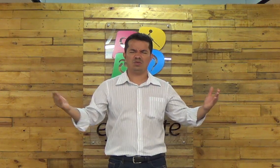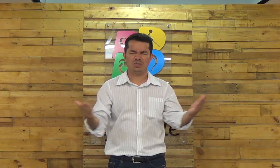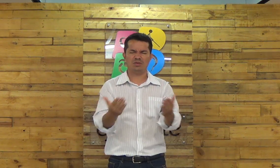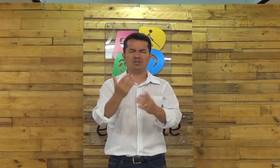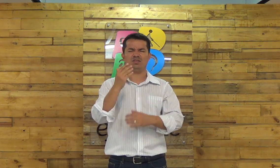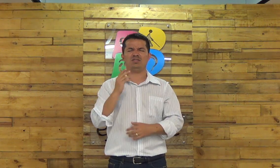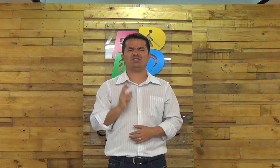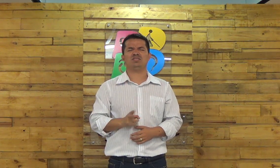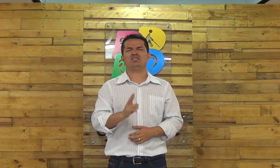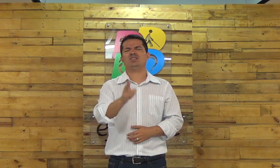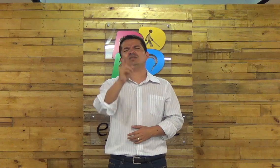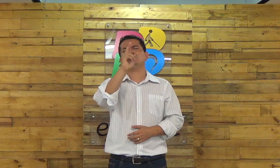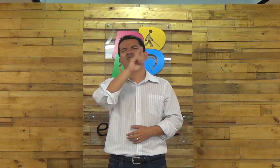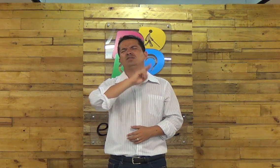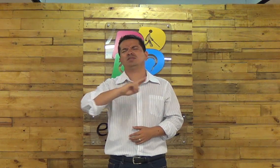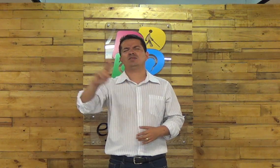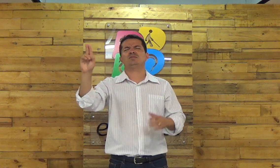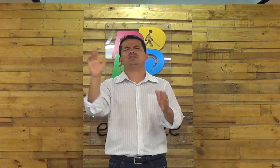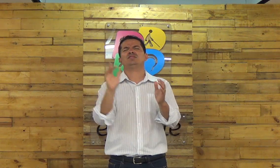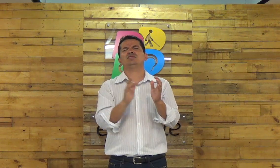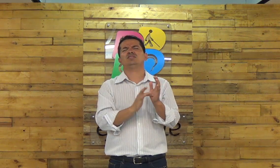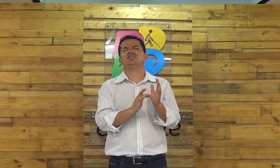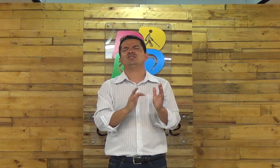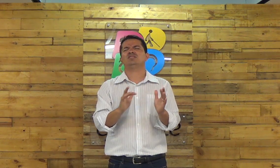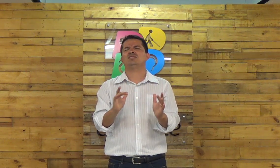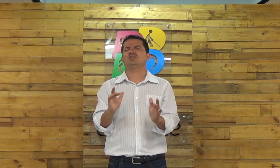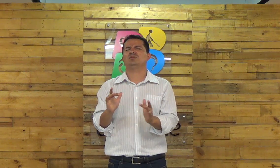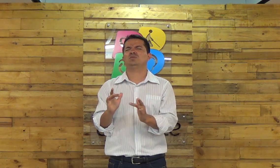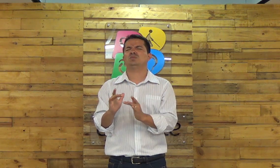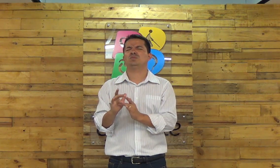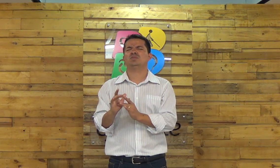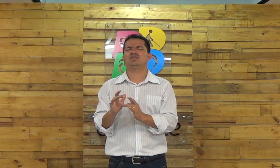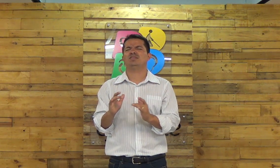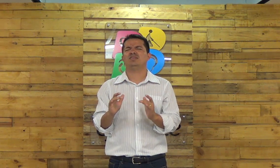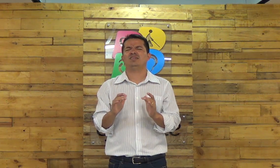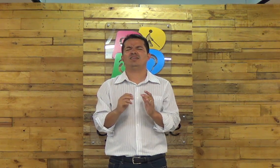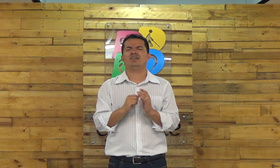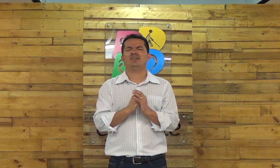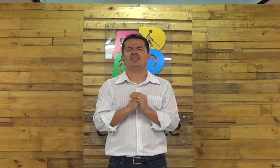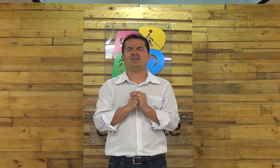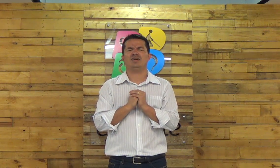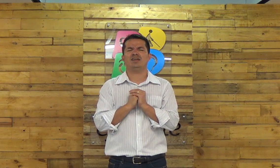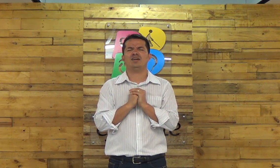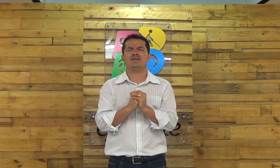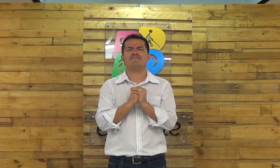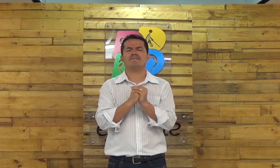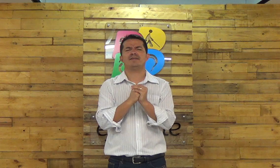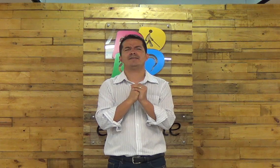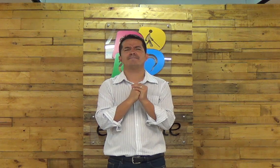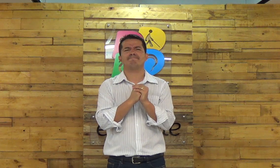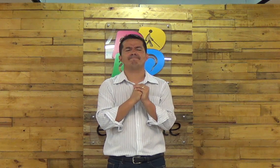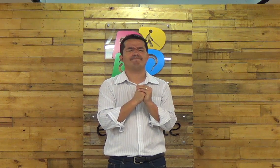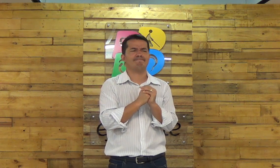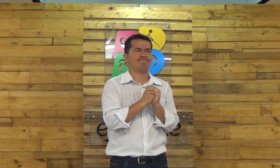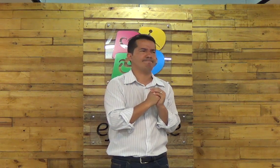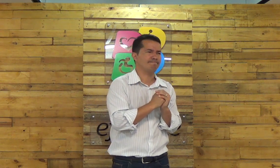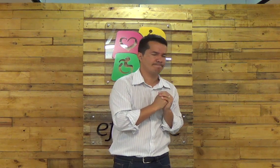nós estamos aqui senhor orando em nome de Jesus para sempre amém amém